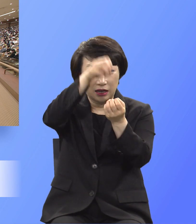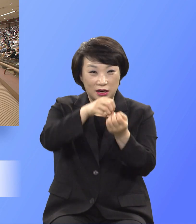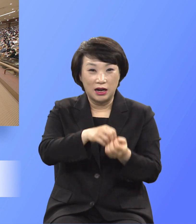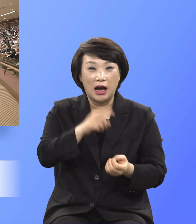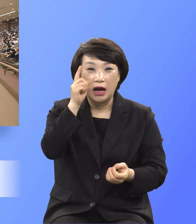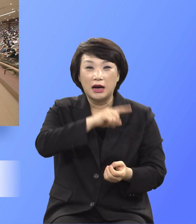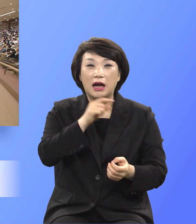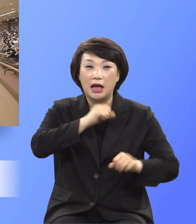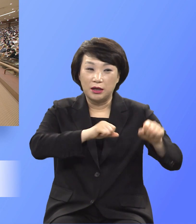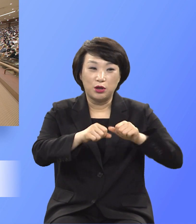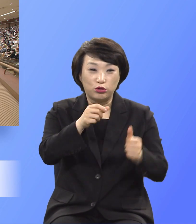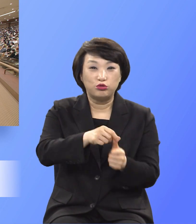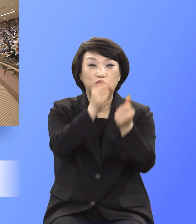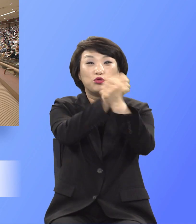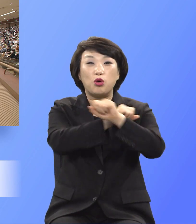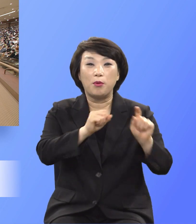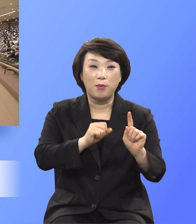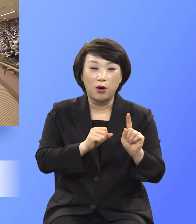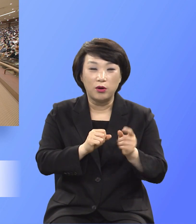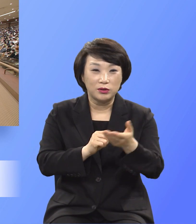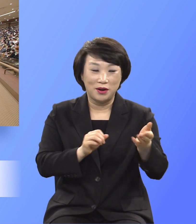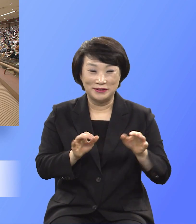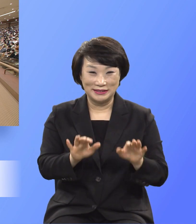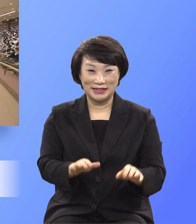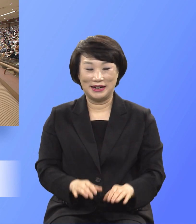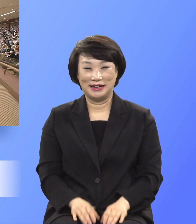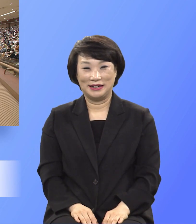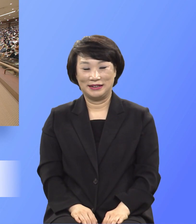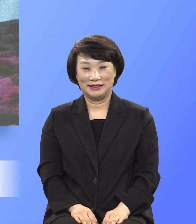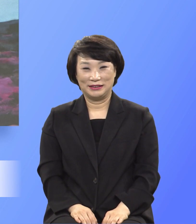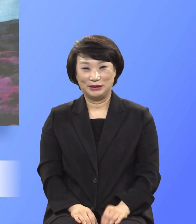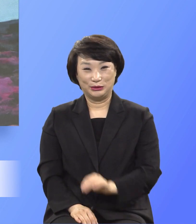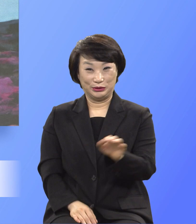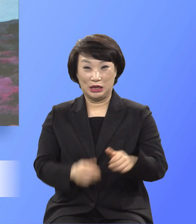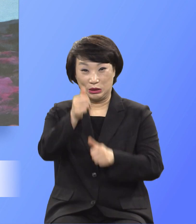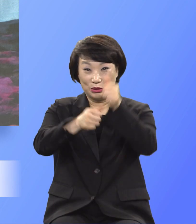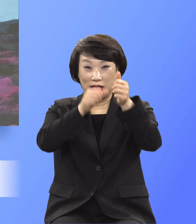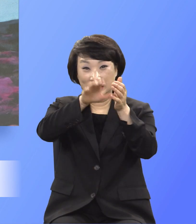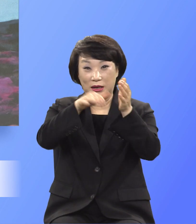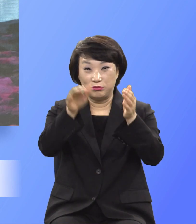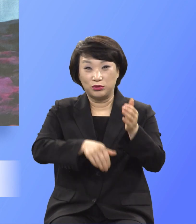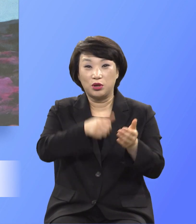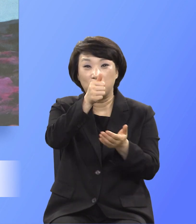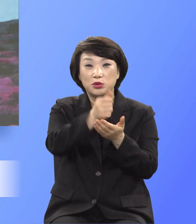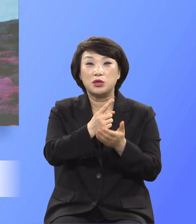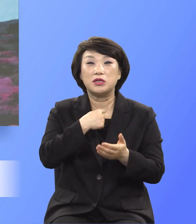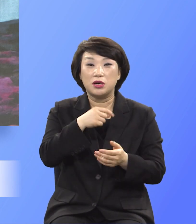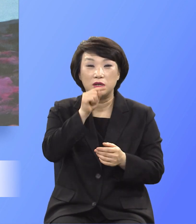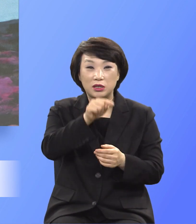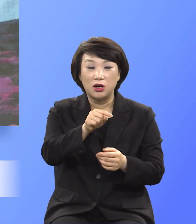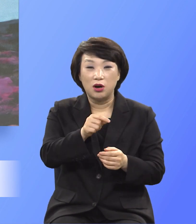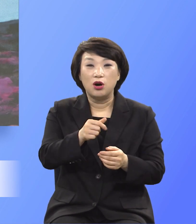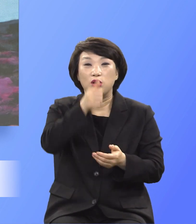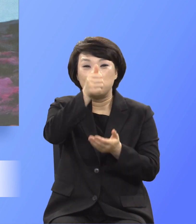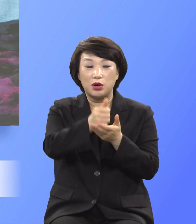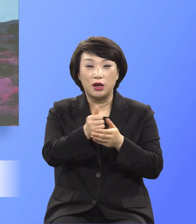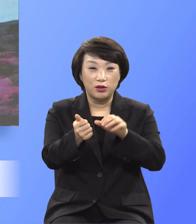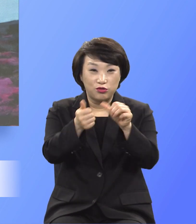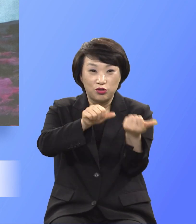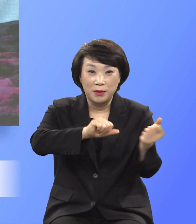망령된 행실에서 구속된 것은 우리 조상 때부터 범죄한 죄의 죽음의 행실 망령된